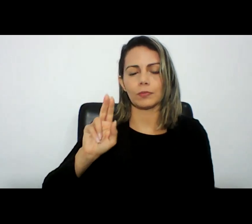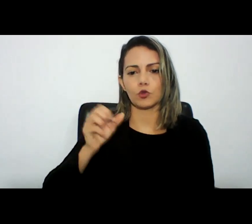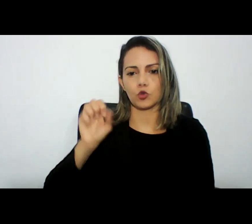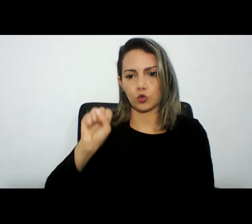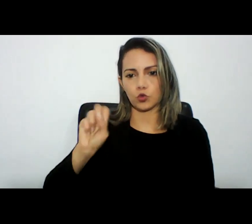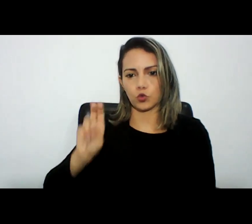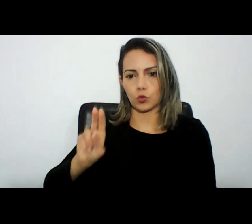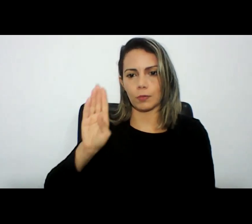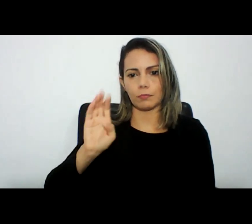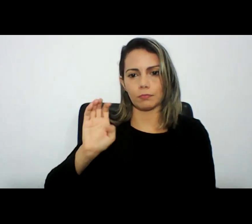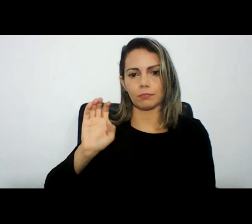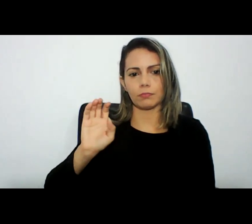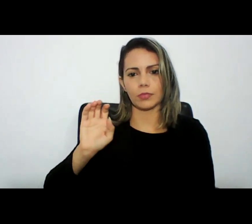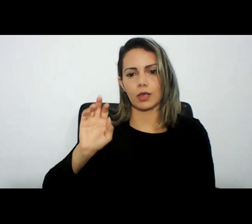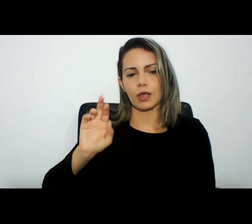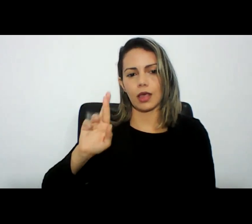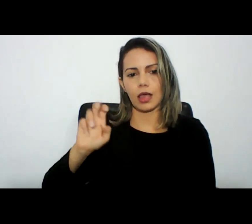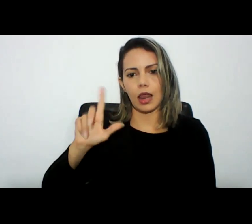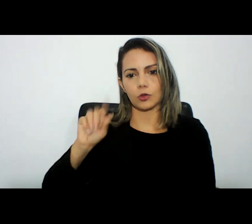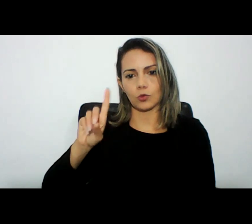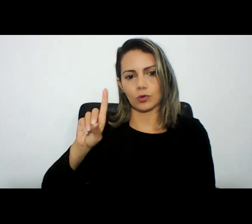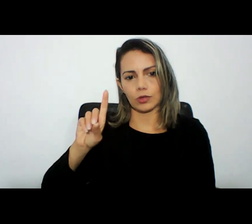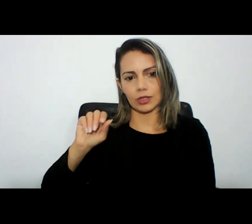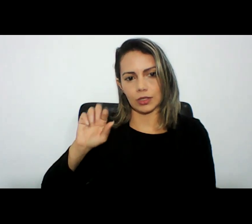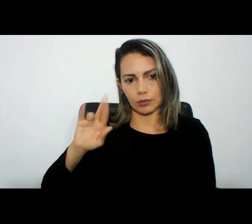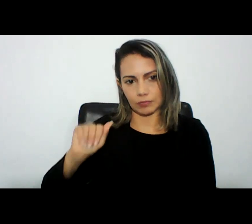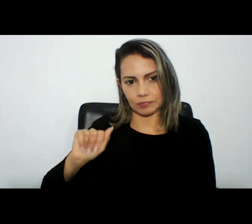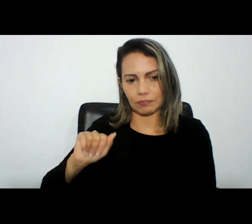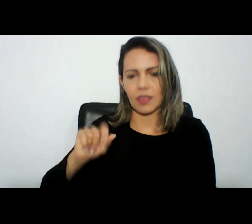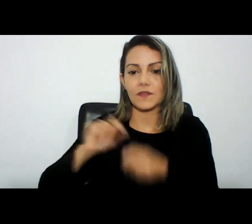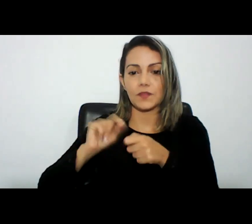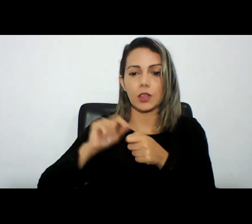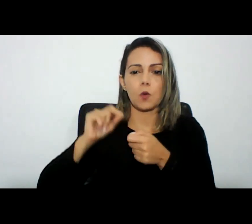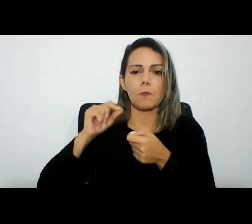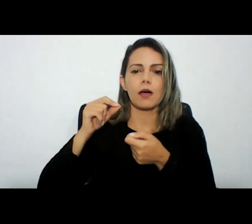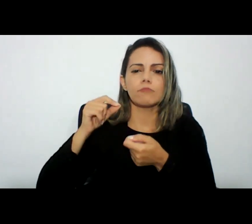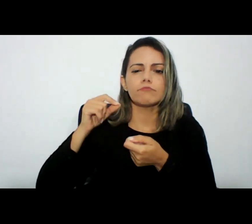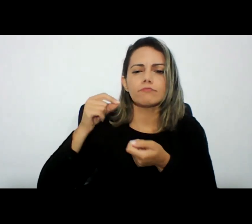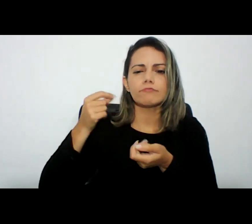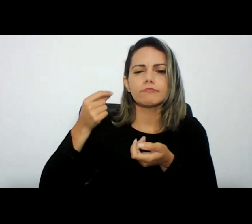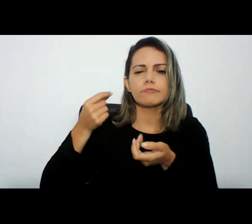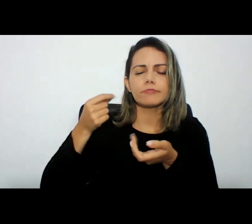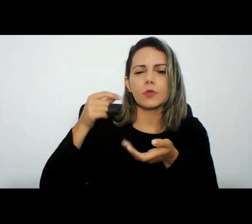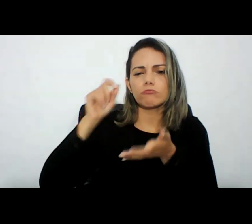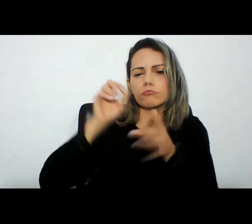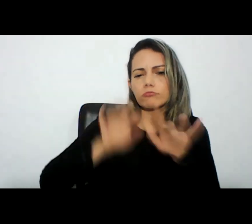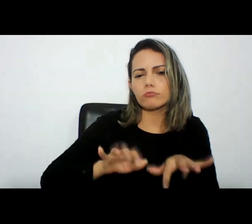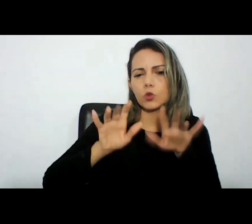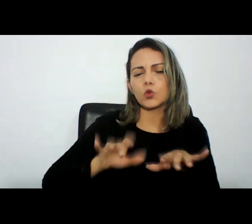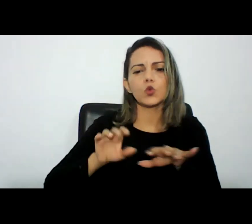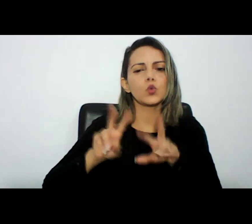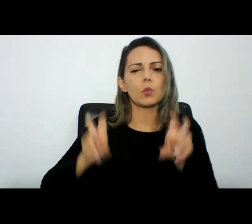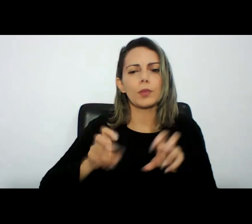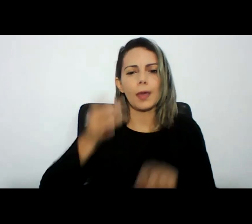e a matéria que ele incubiu foi a regulamentação das provas no processo penal o